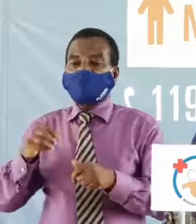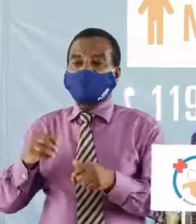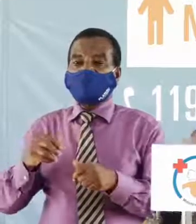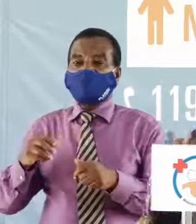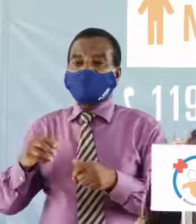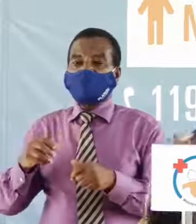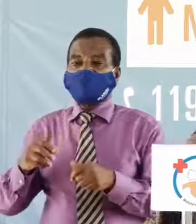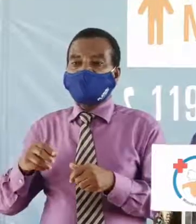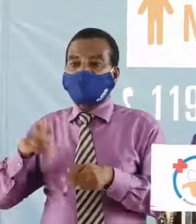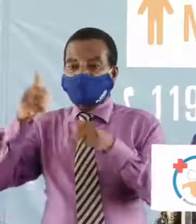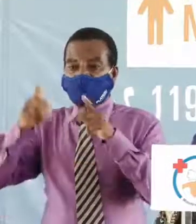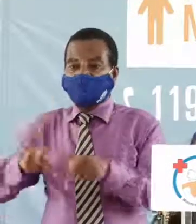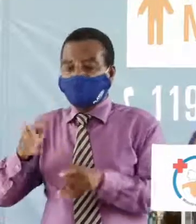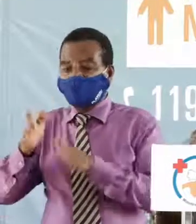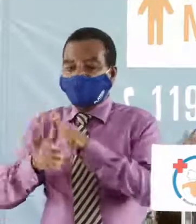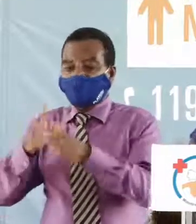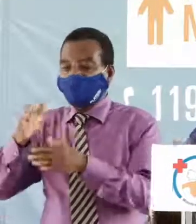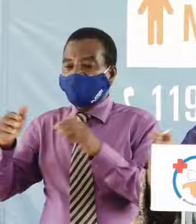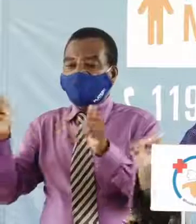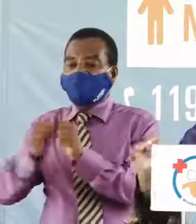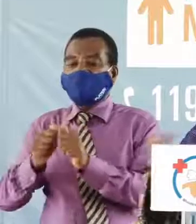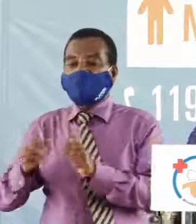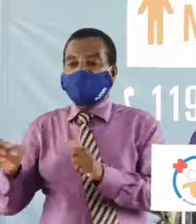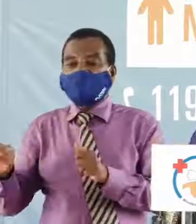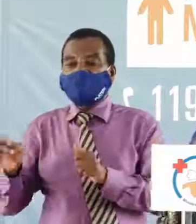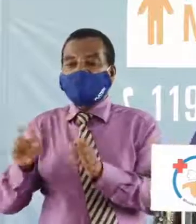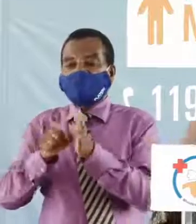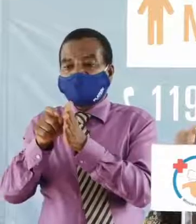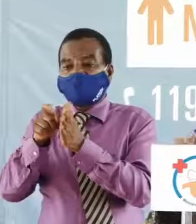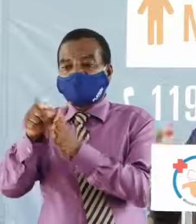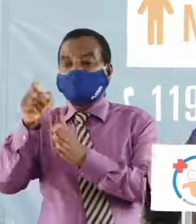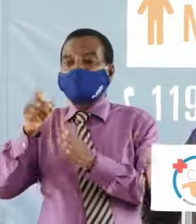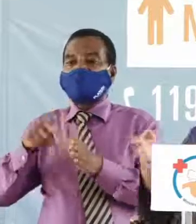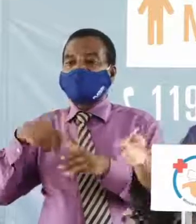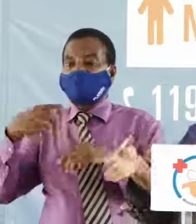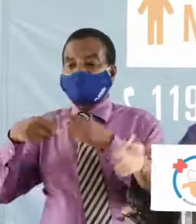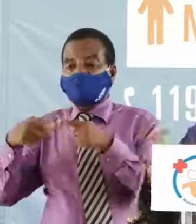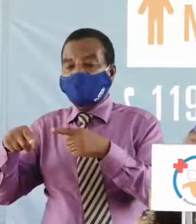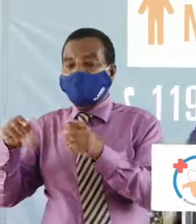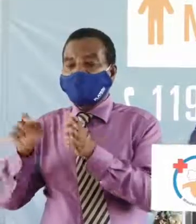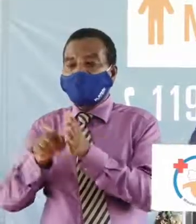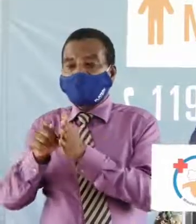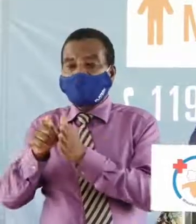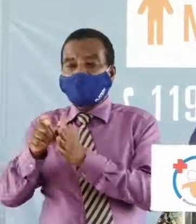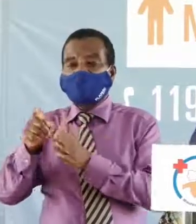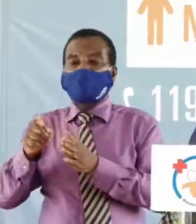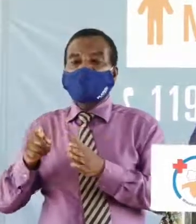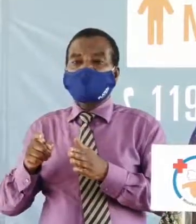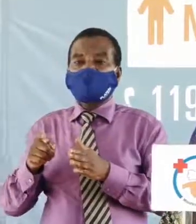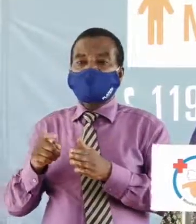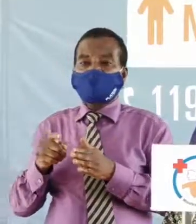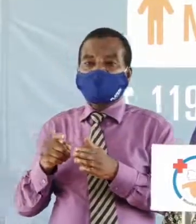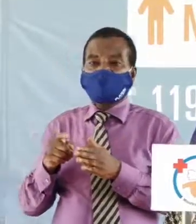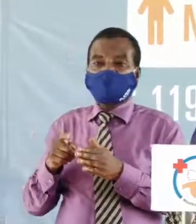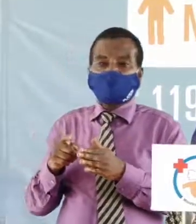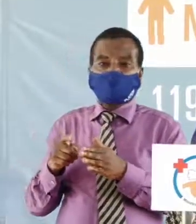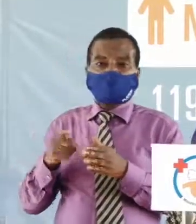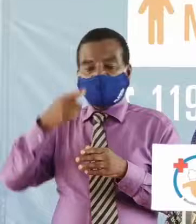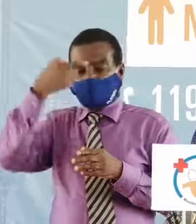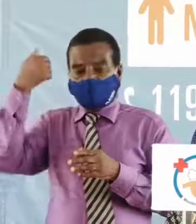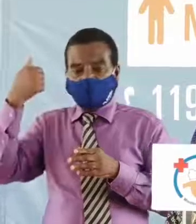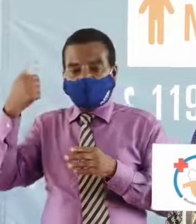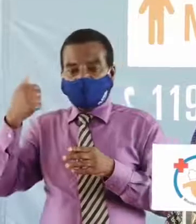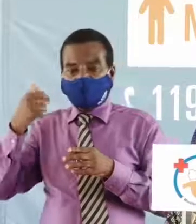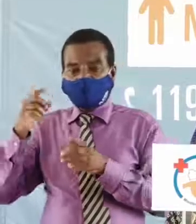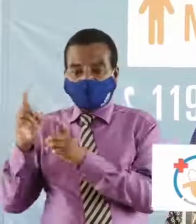les gens se promènent et se promènent avec le virus enfin ils vont avec le virus parce que